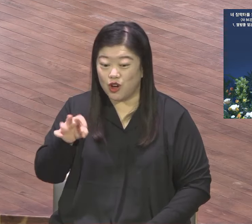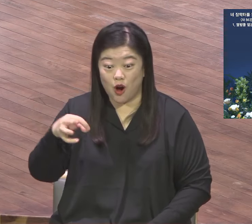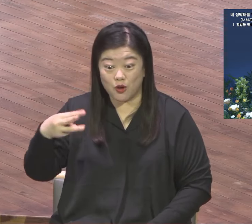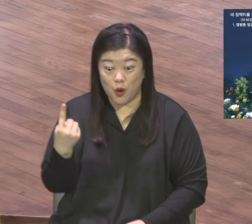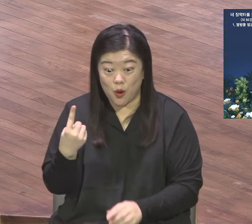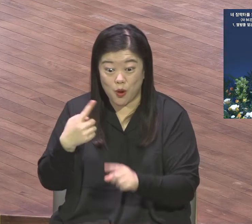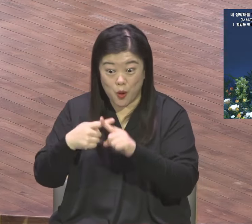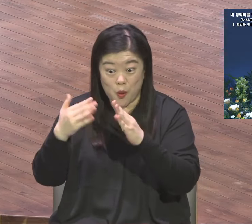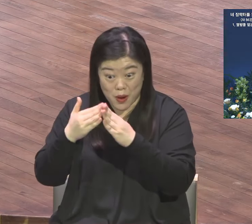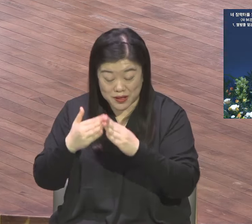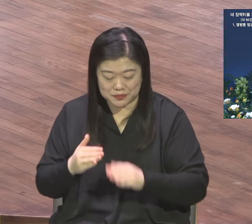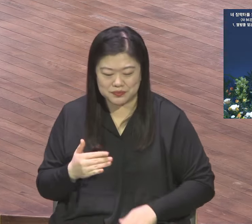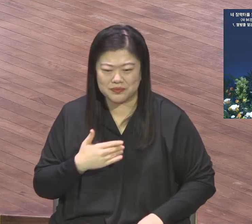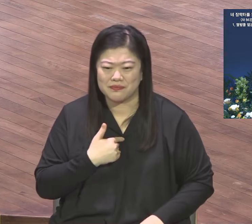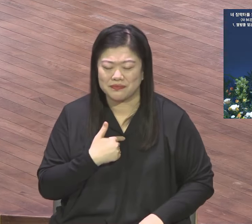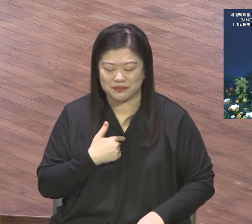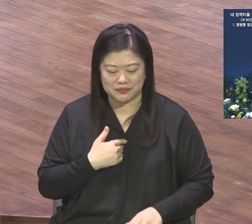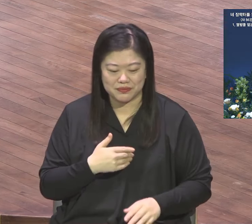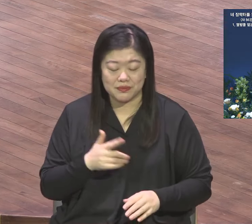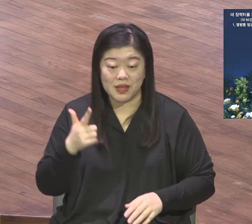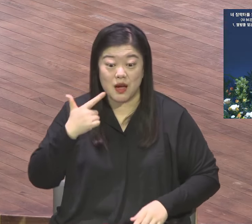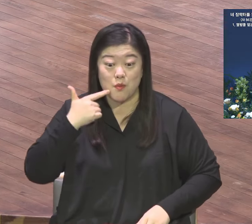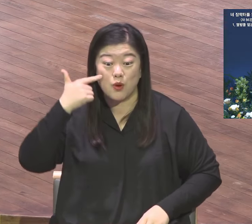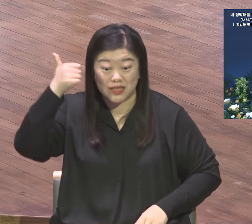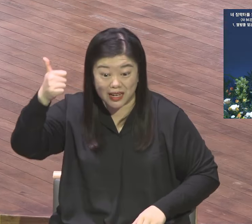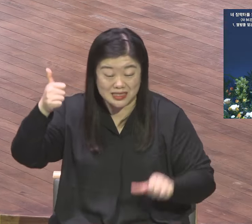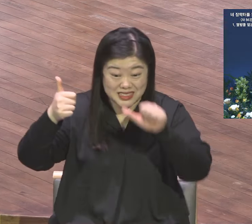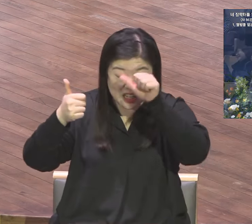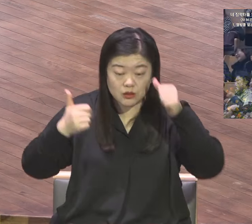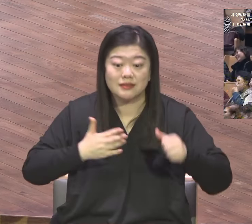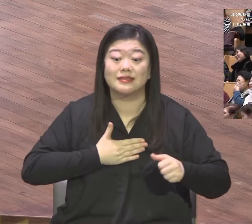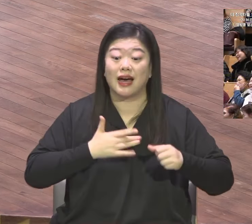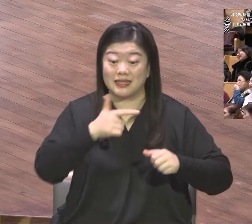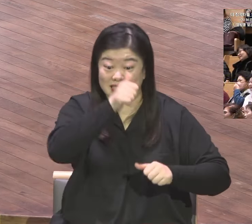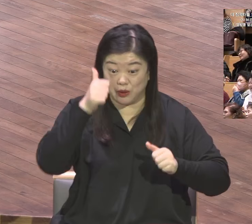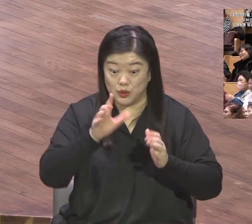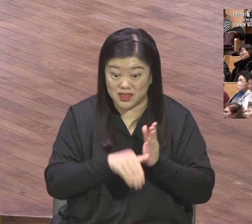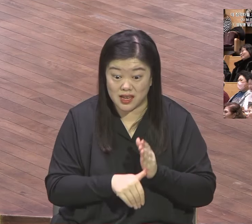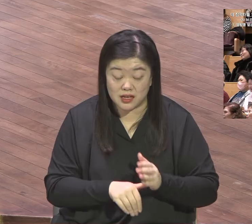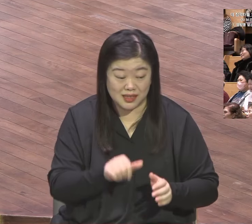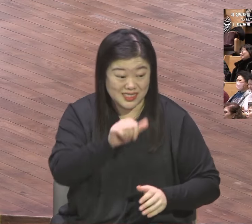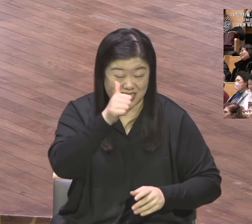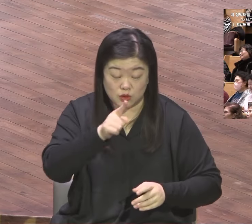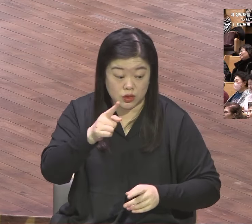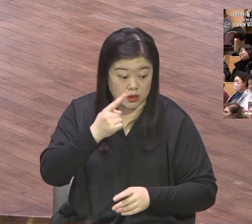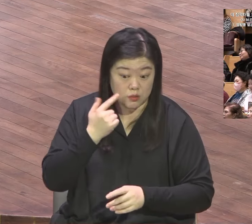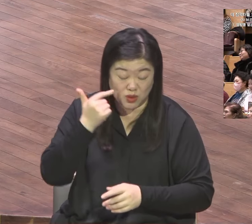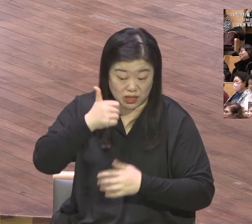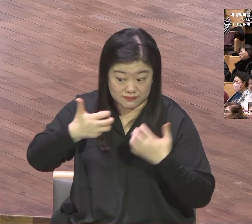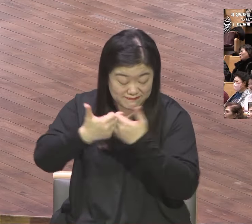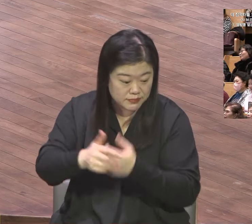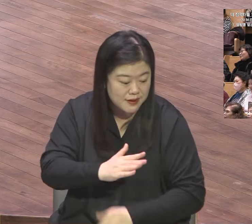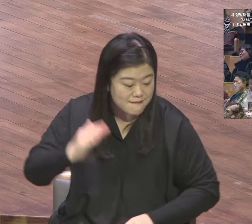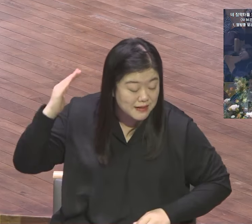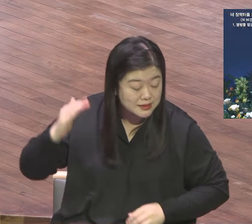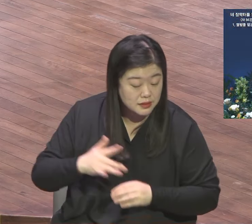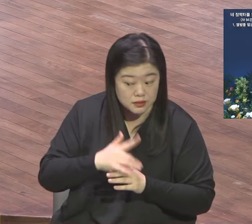있을 때는 그런 게 없었지. 죽이뻘이지. 내가 장로가 20명이 안 됐어요. 20명이 안 돼가지고 안